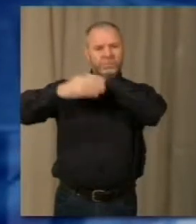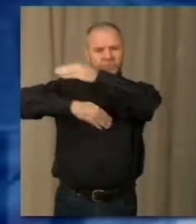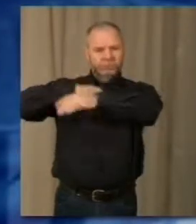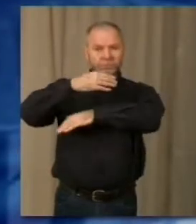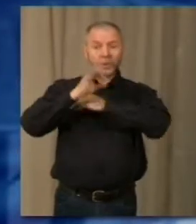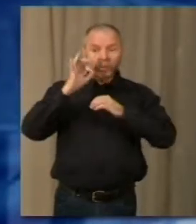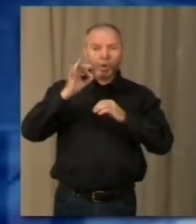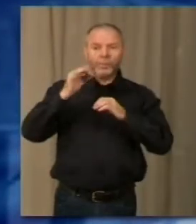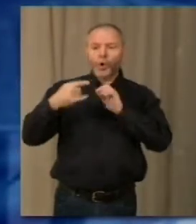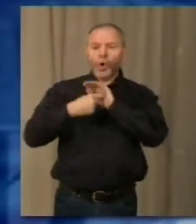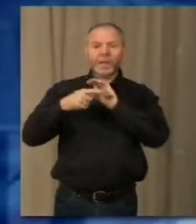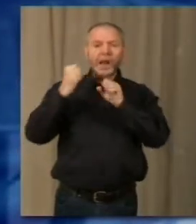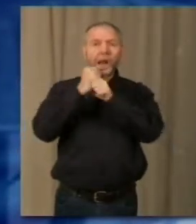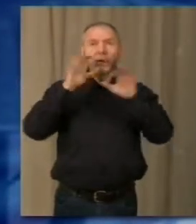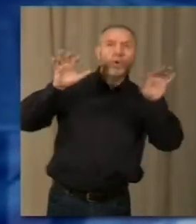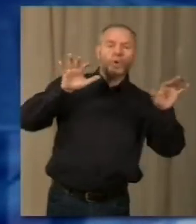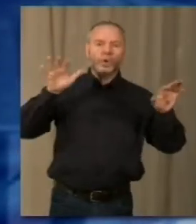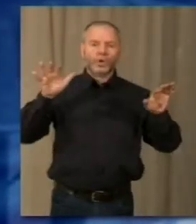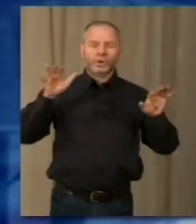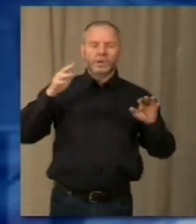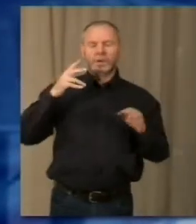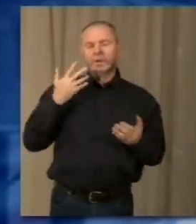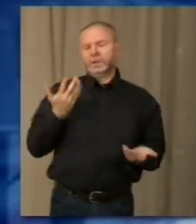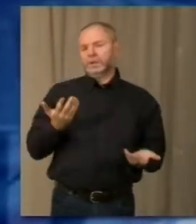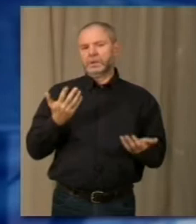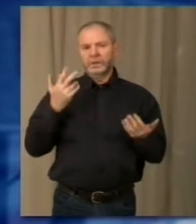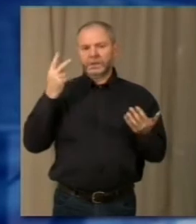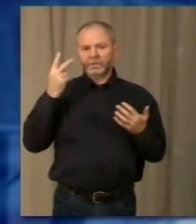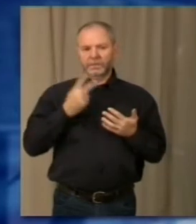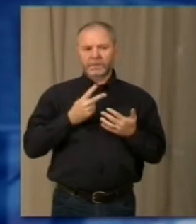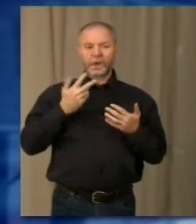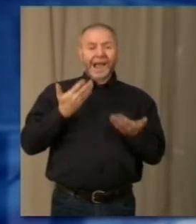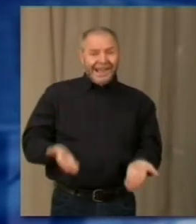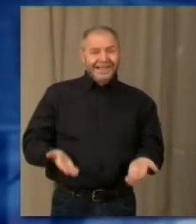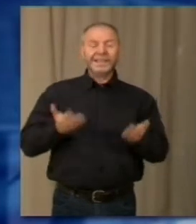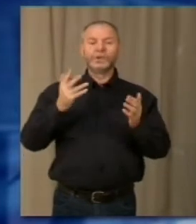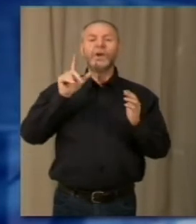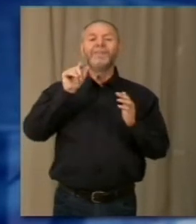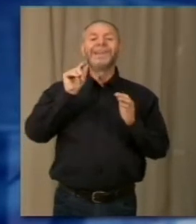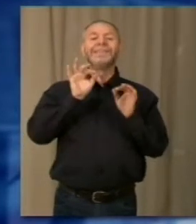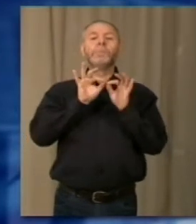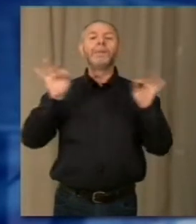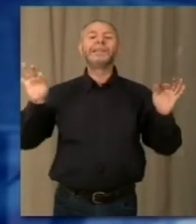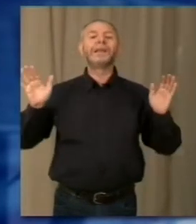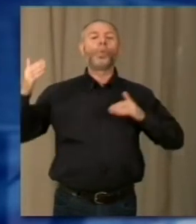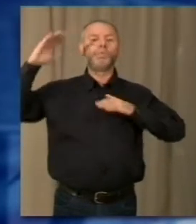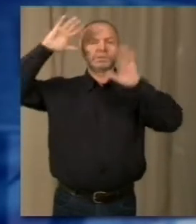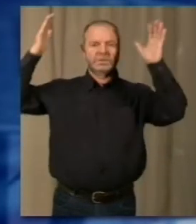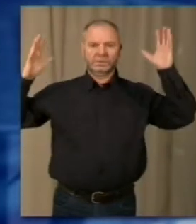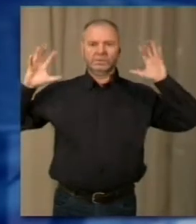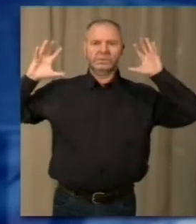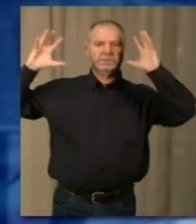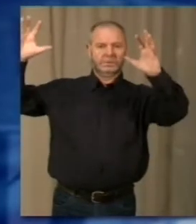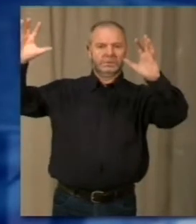mentre i rocciatori erano al lavoro. Il nuovo è imprevisto alle dimensioni di un masso pericolante di 20 metri cubi. Inizialmente viene